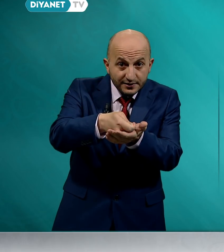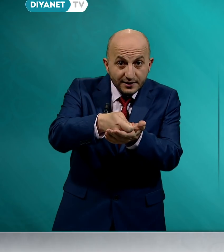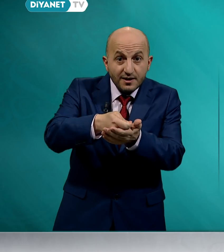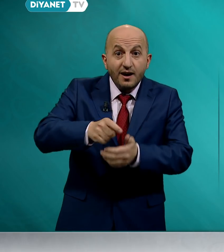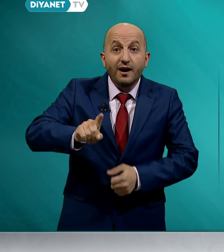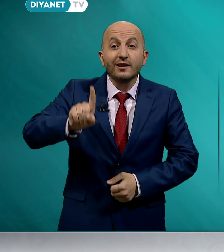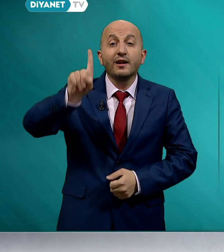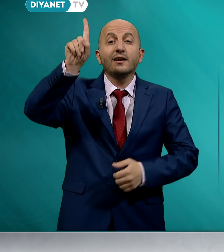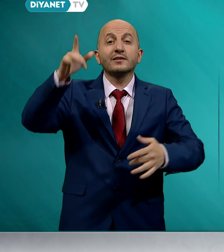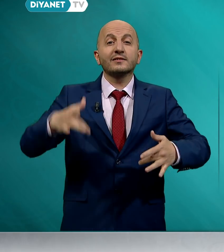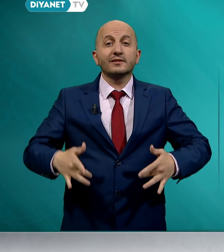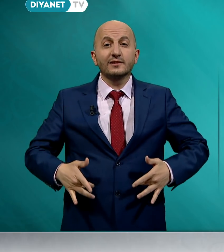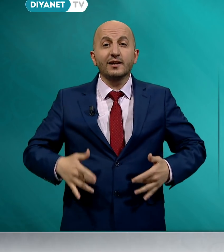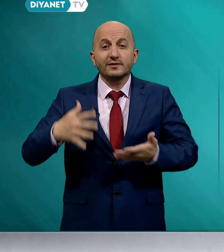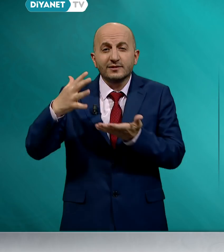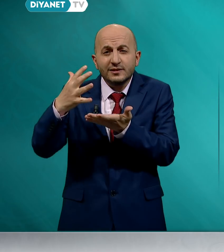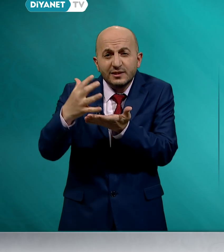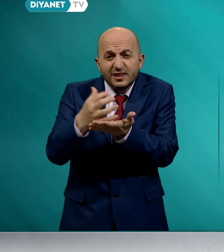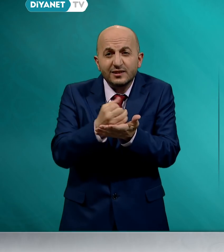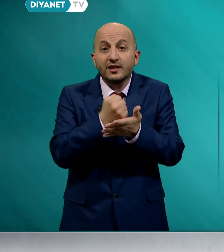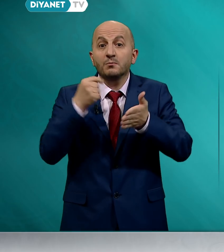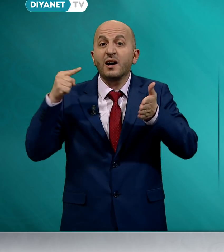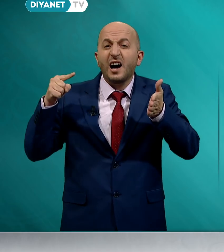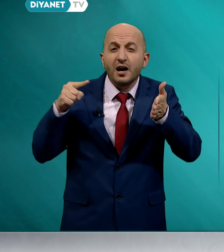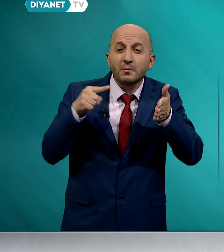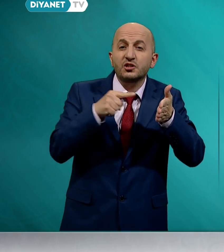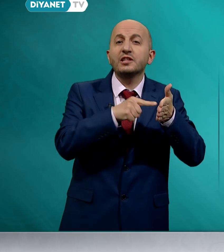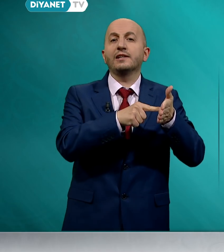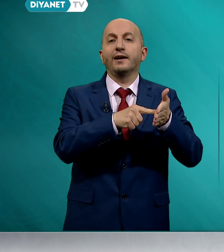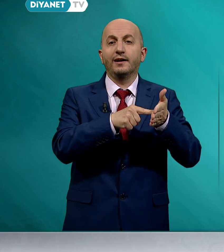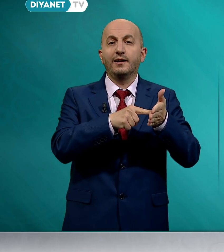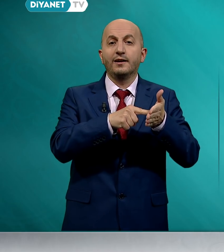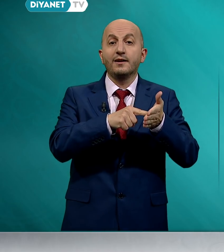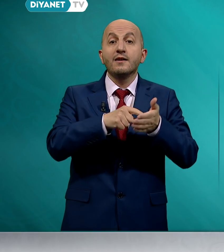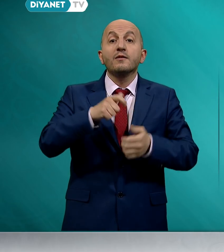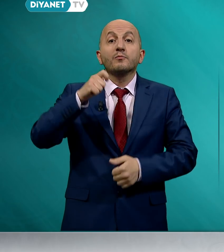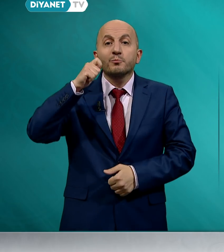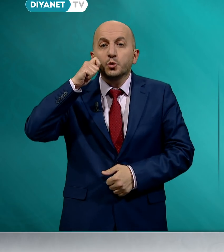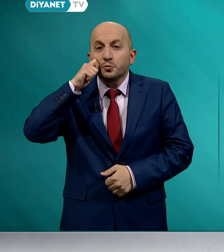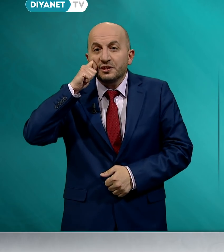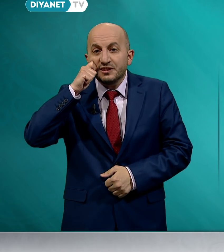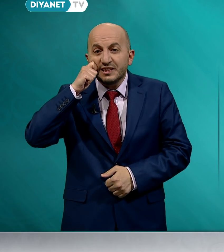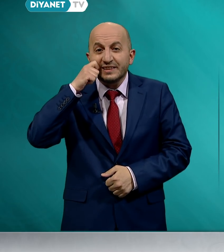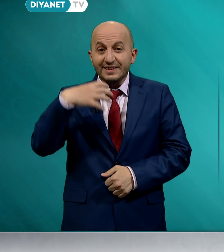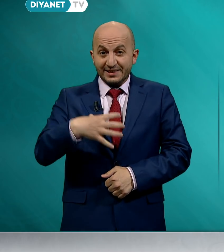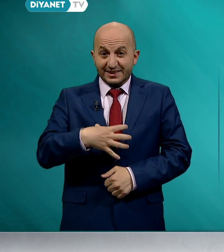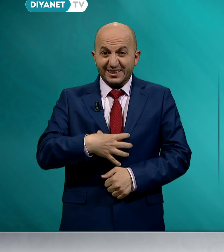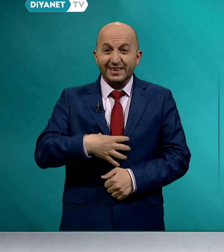Allah'ın rızasını kazanmak amacıyla müminin kendi